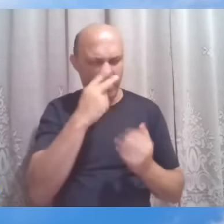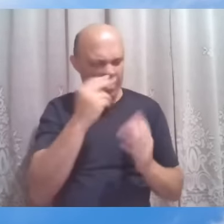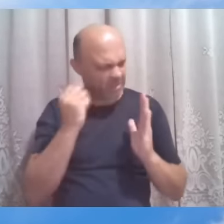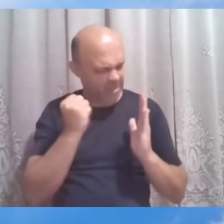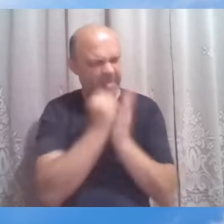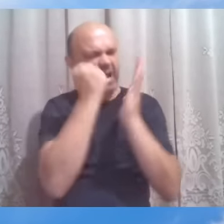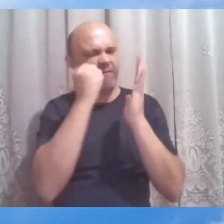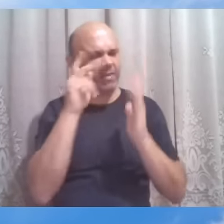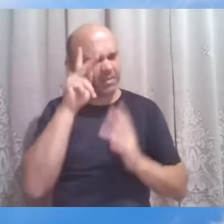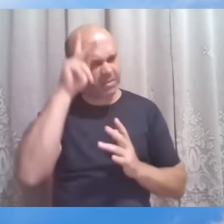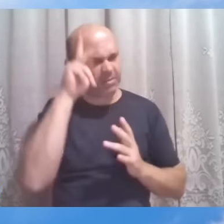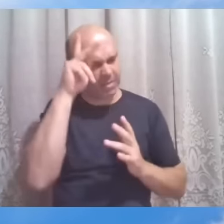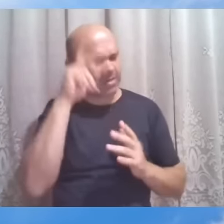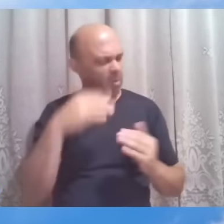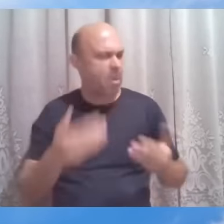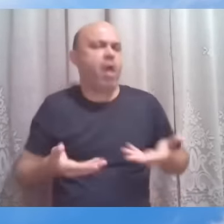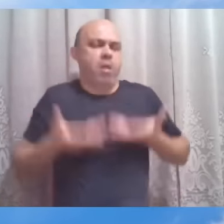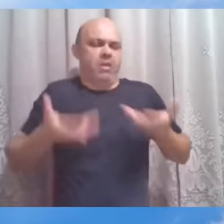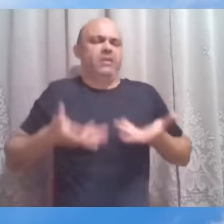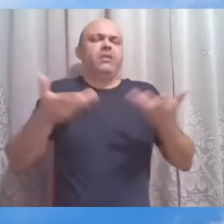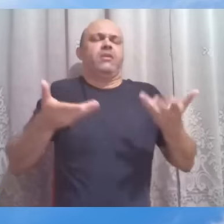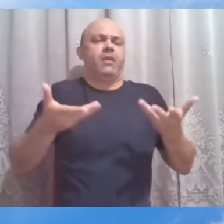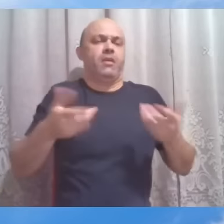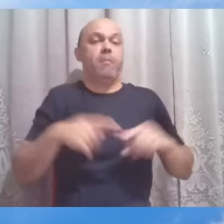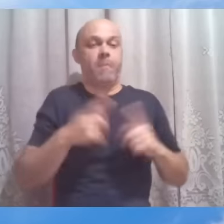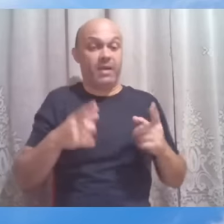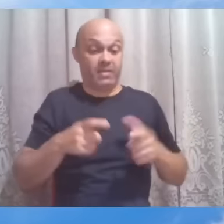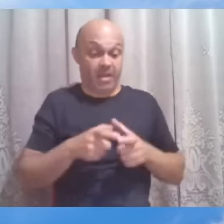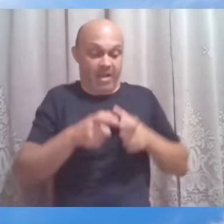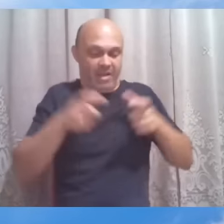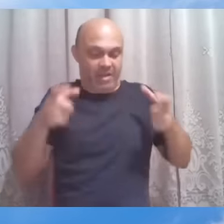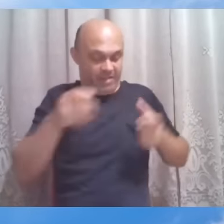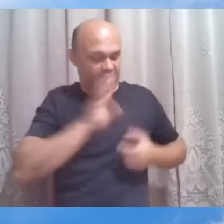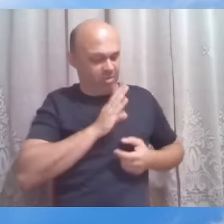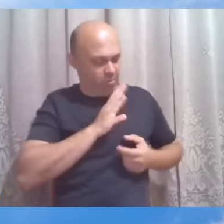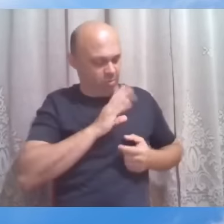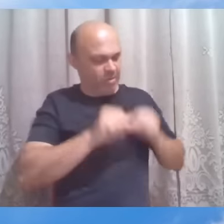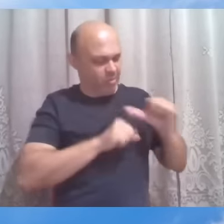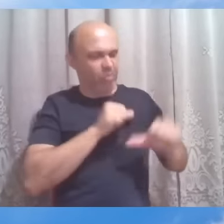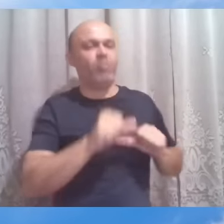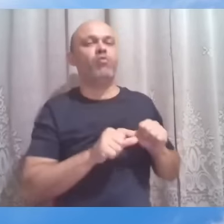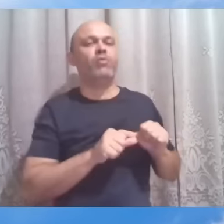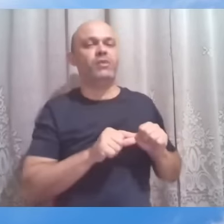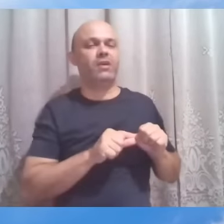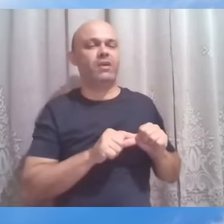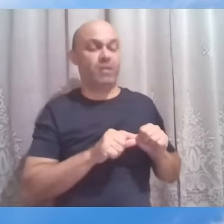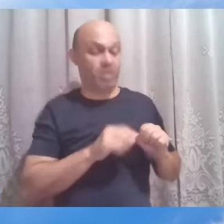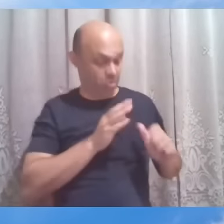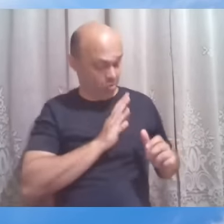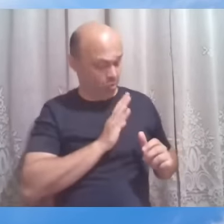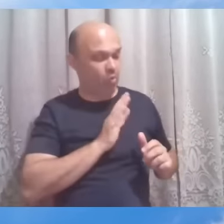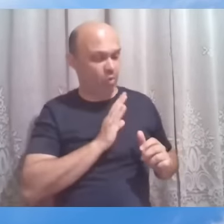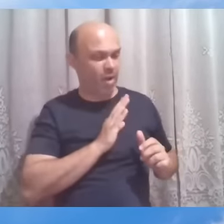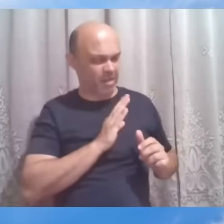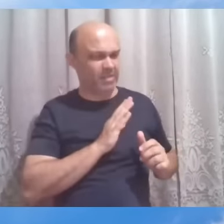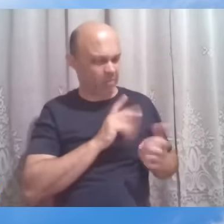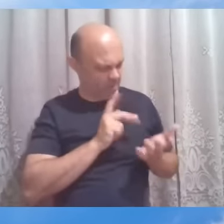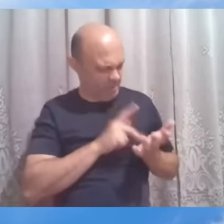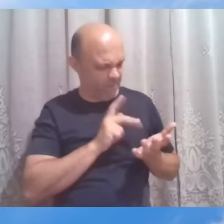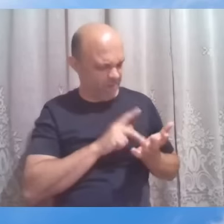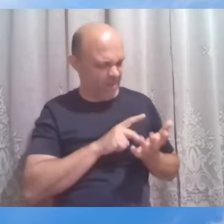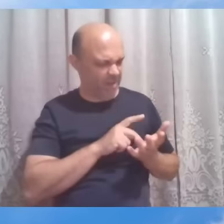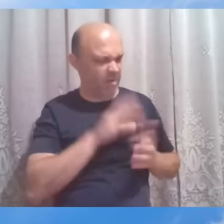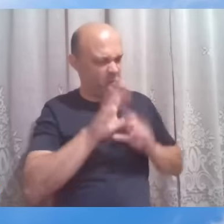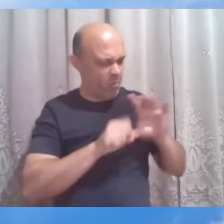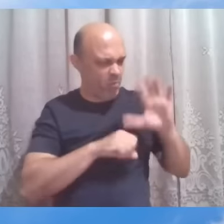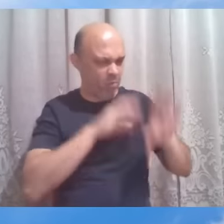exaltar a personalidade, mas a grandeza do coração que se transforma, do coração que está verdadeiramente em busca.